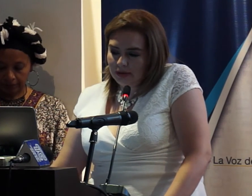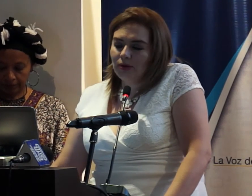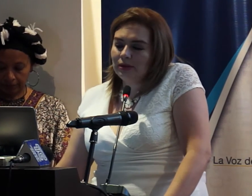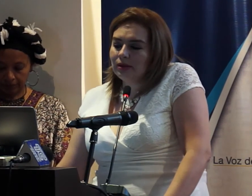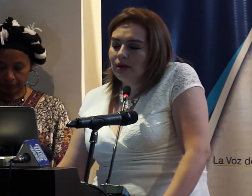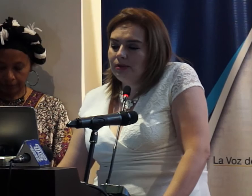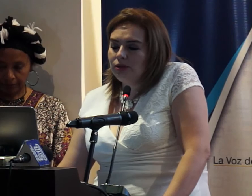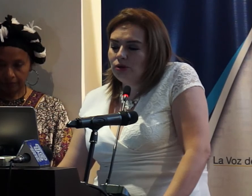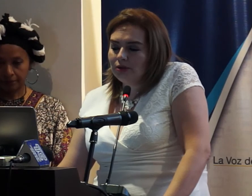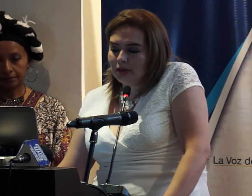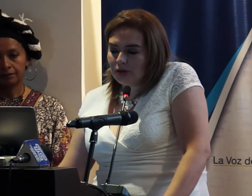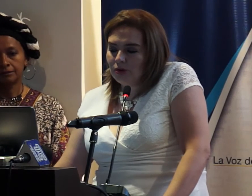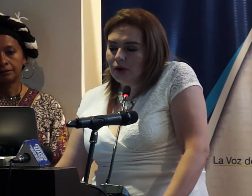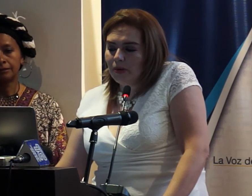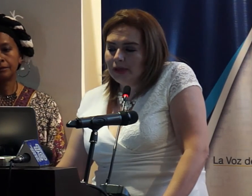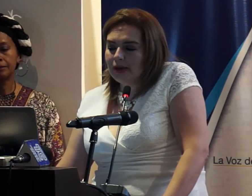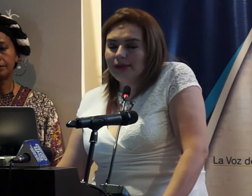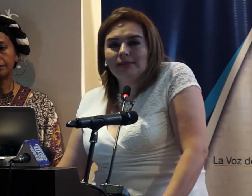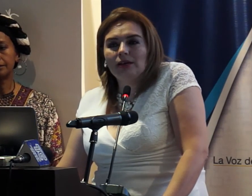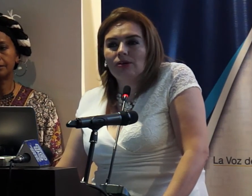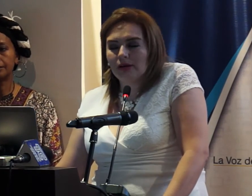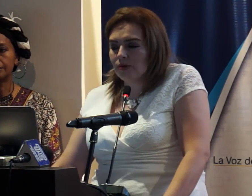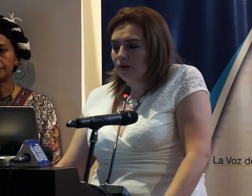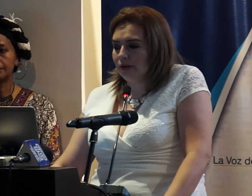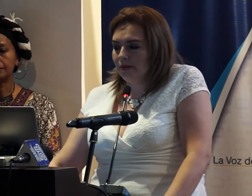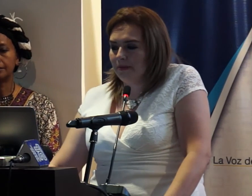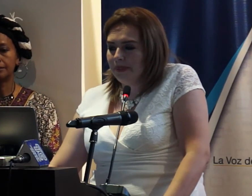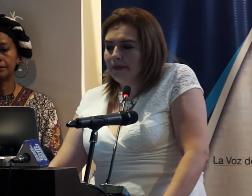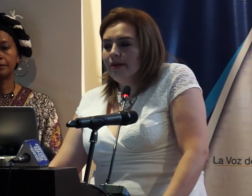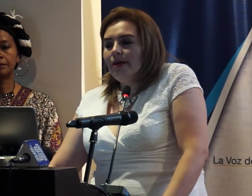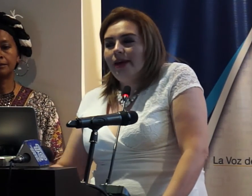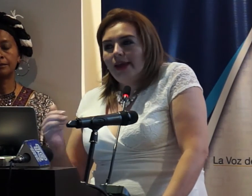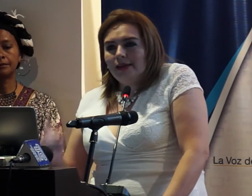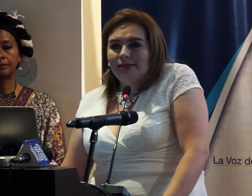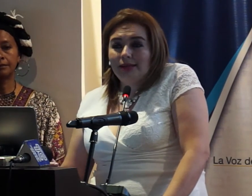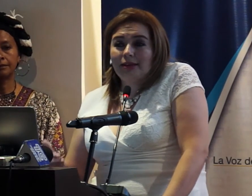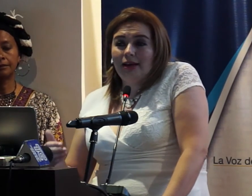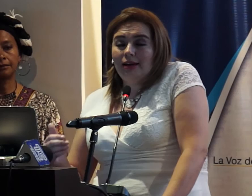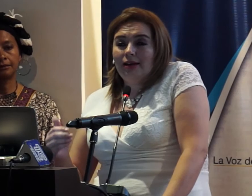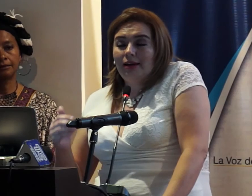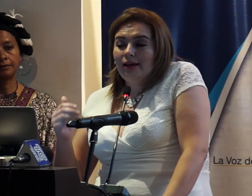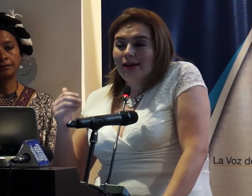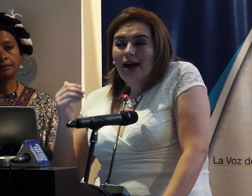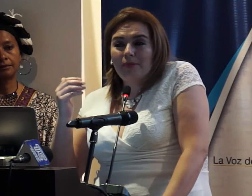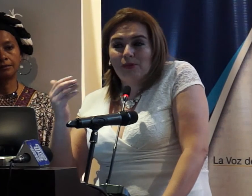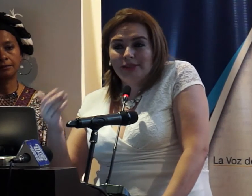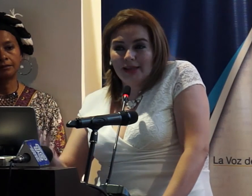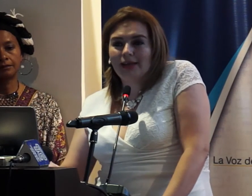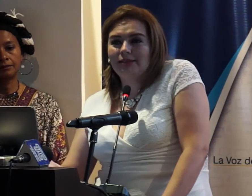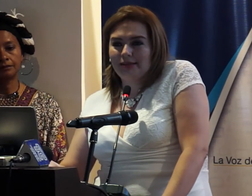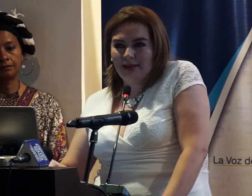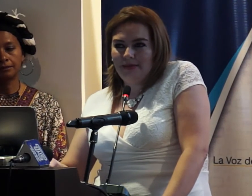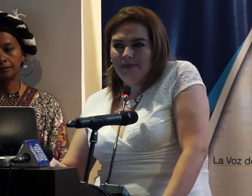55 en TC Televisión 31 en Ecuavisa y 5 en Ecuador TV si es que a la